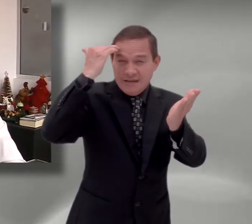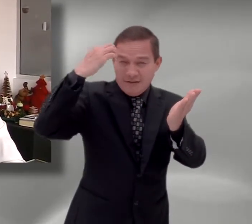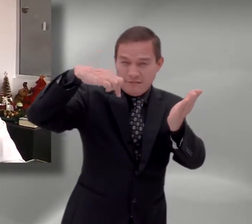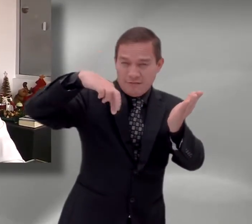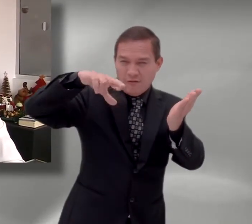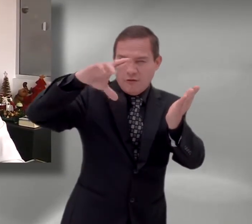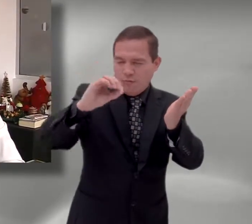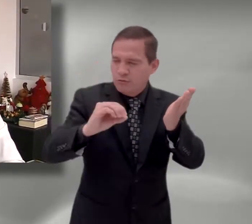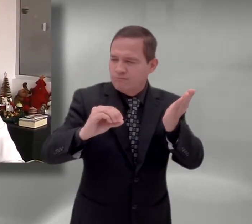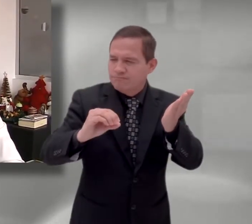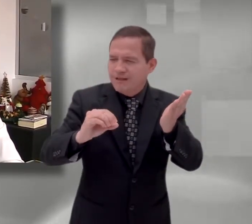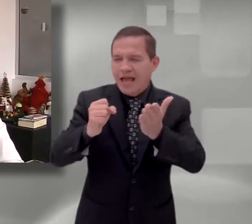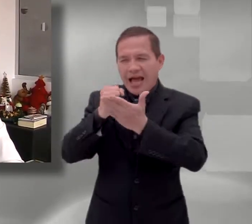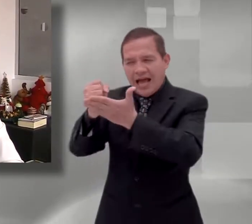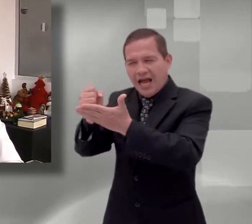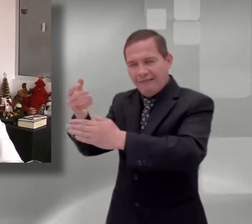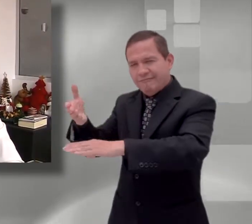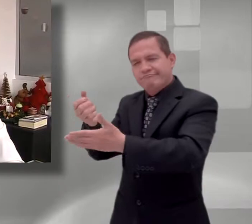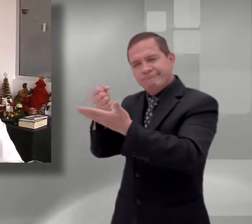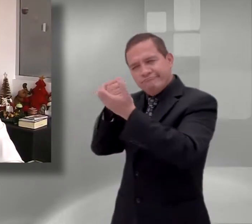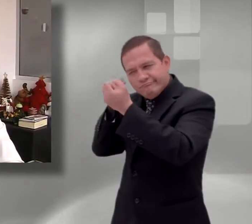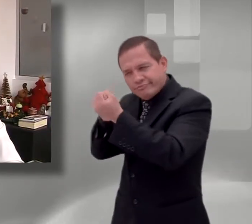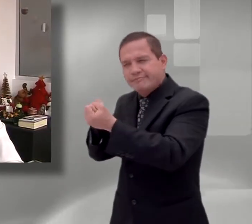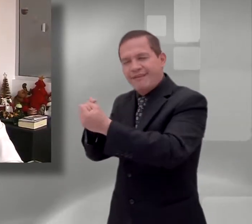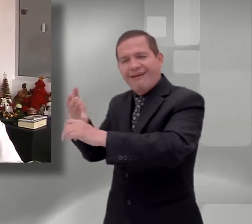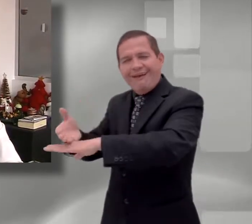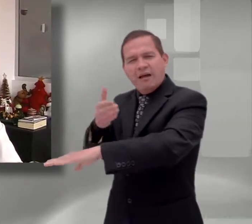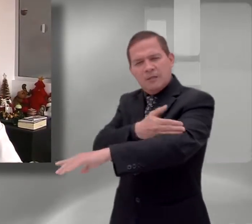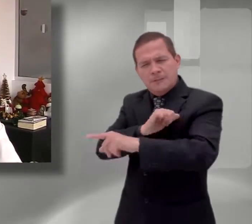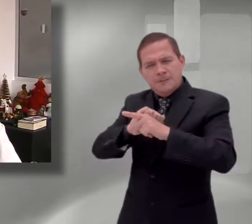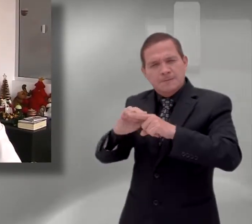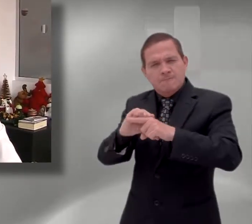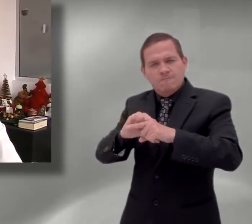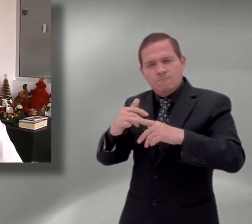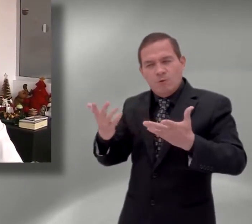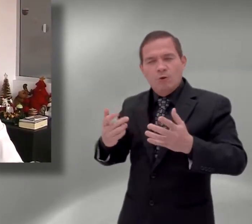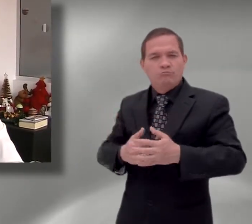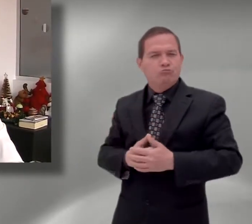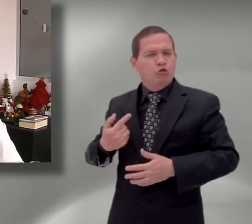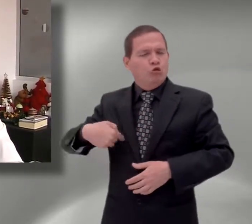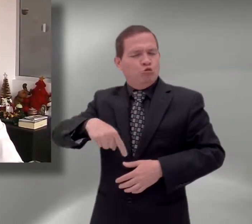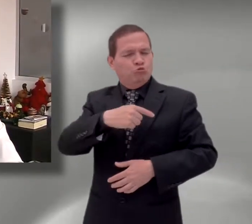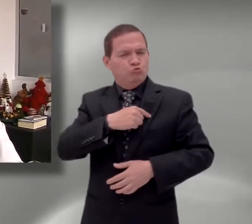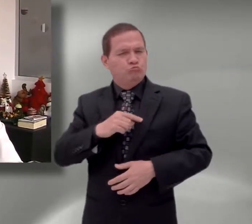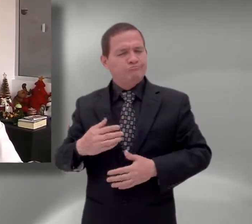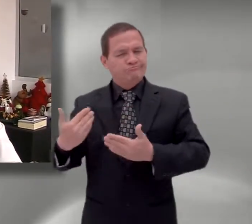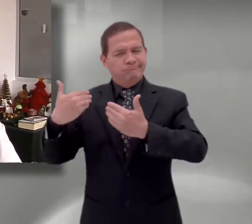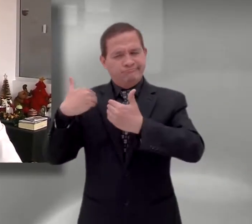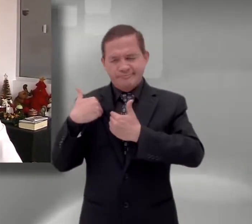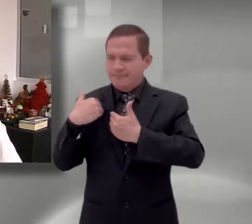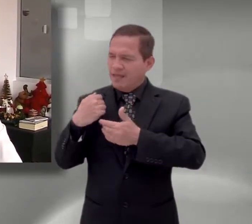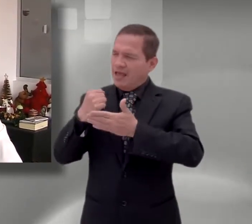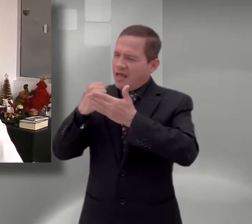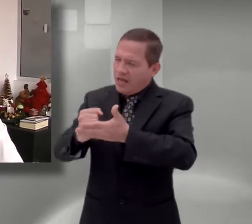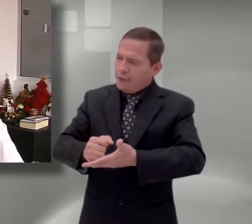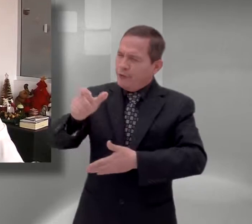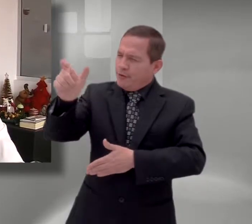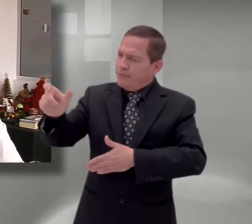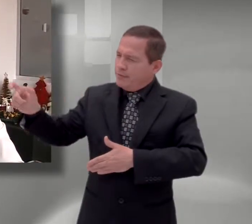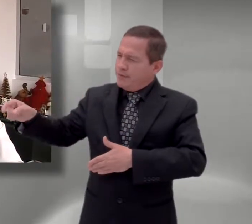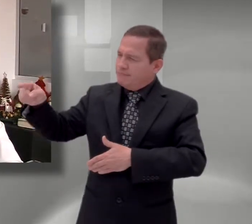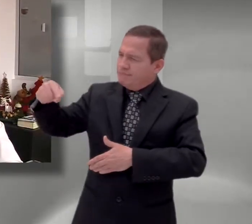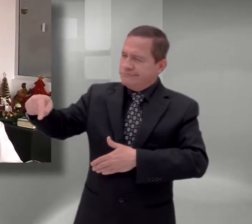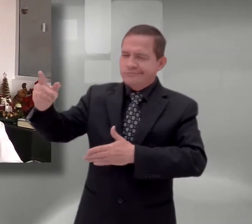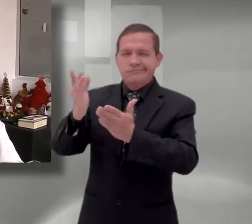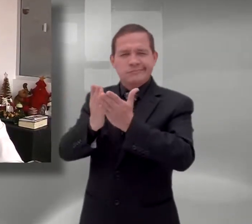aportar un granito de arena a esos esfuerzos que se vienen adelantando por mejorar los desempeños de nuestros estudiantes